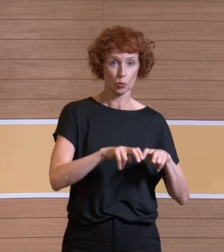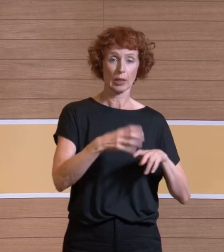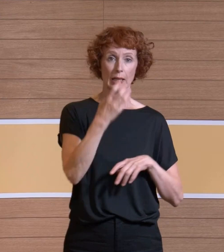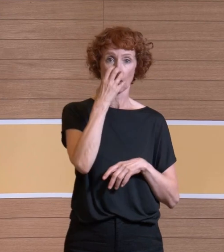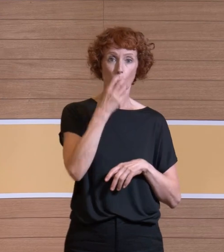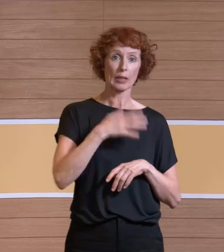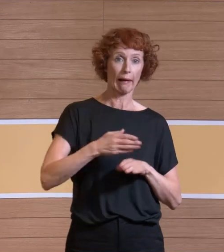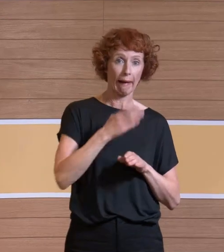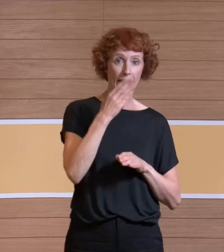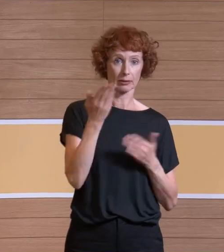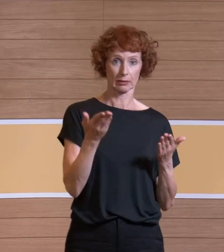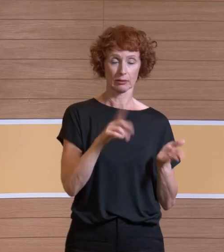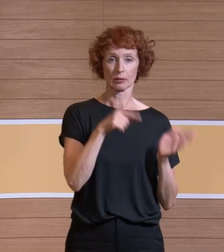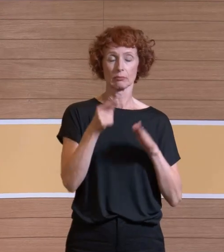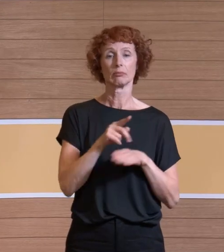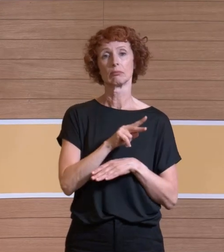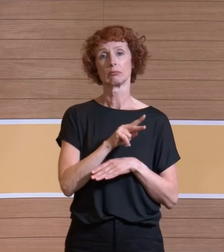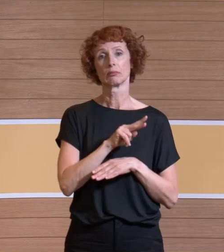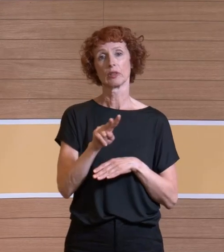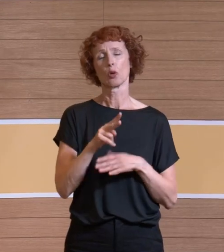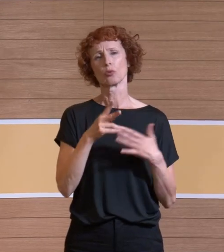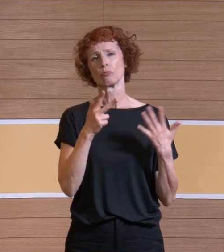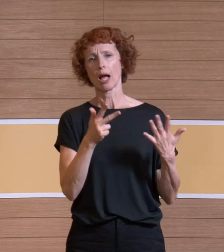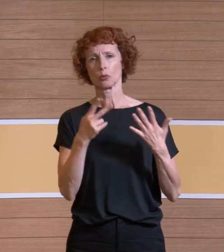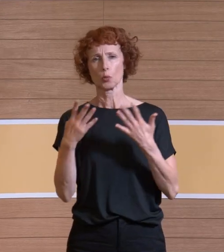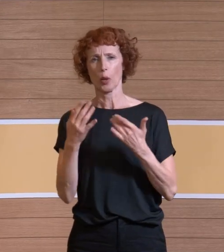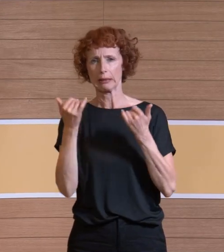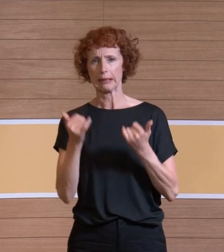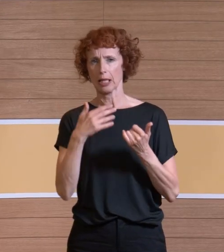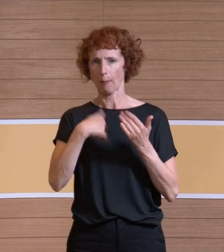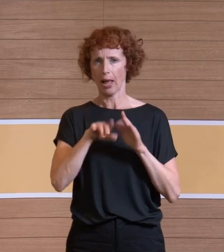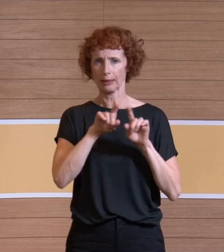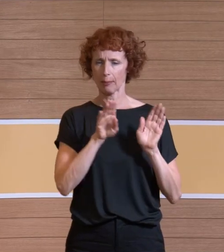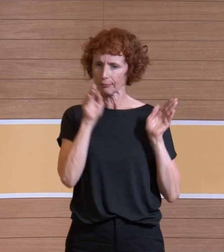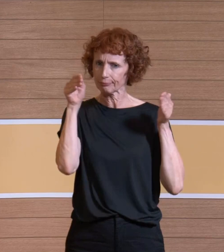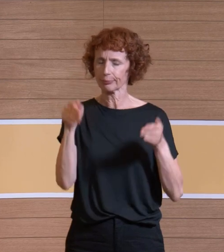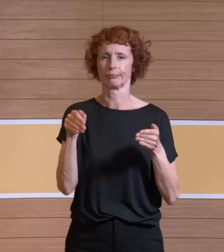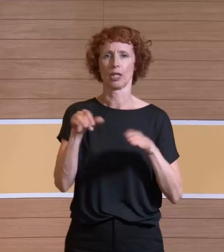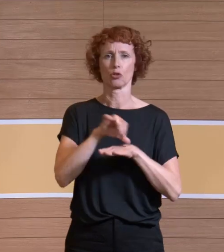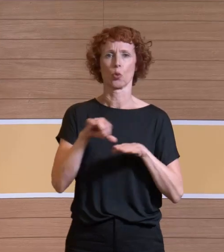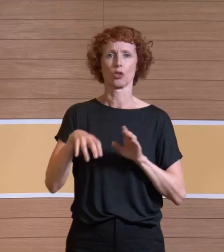beschäftigen wir uns jetzt intensiv auch mit dem chirurgischen Rauch. Ja,